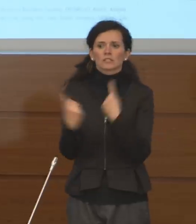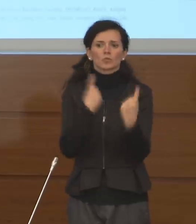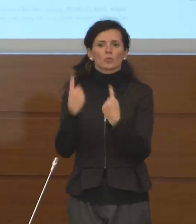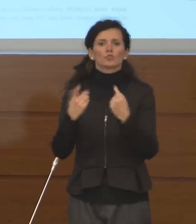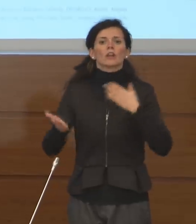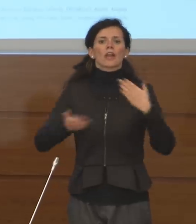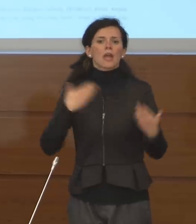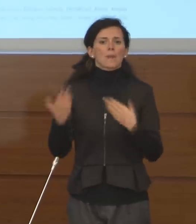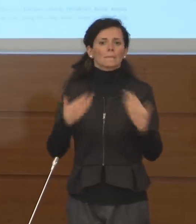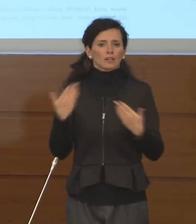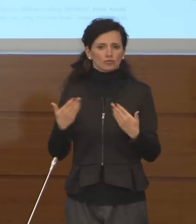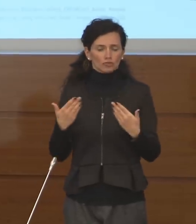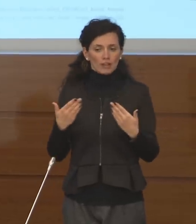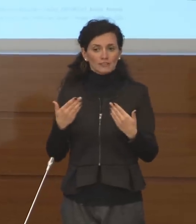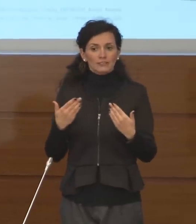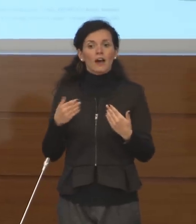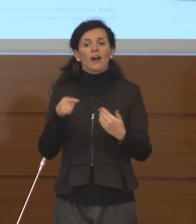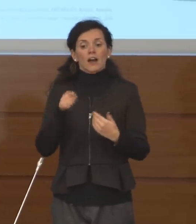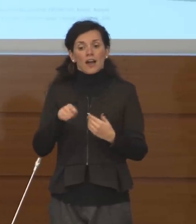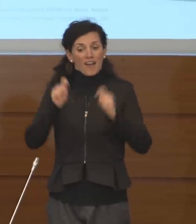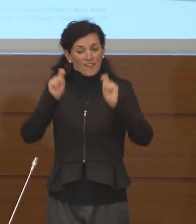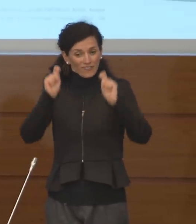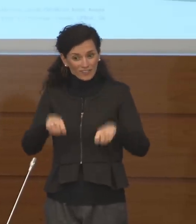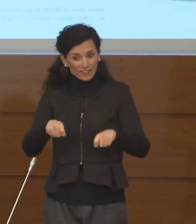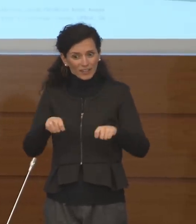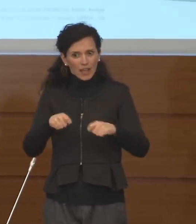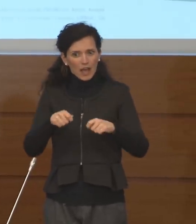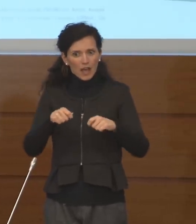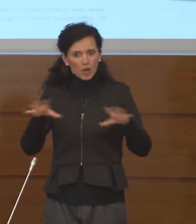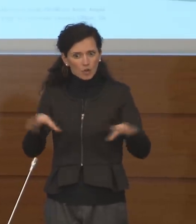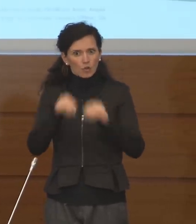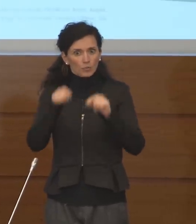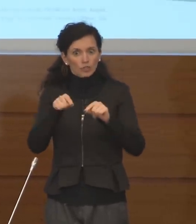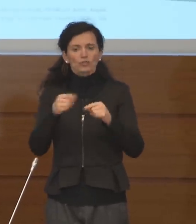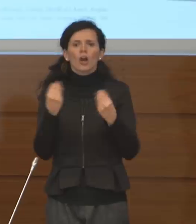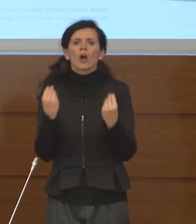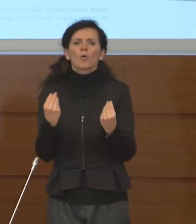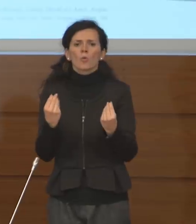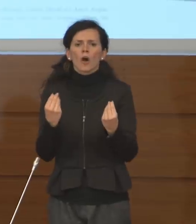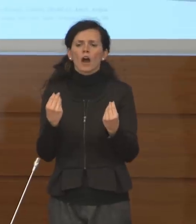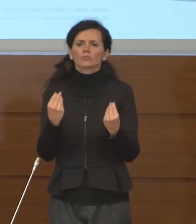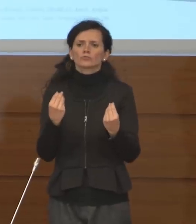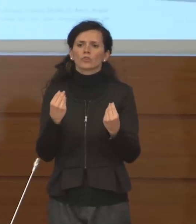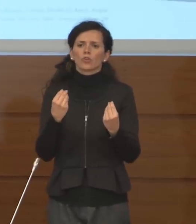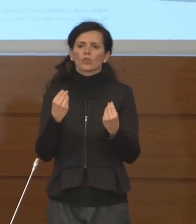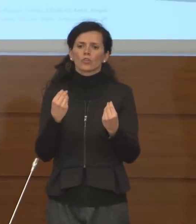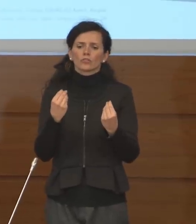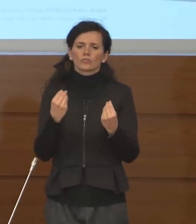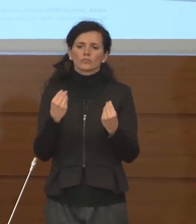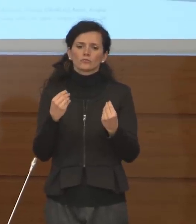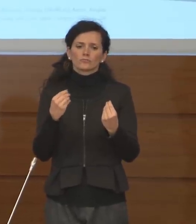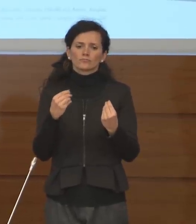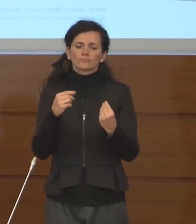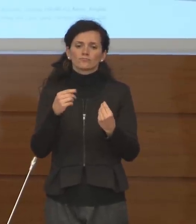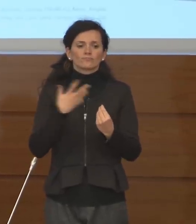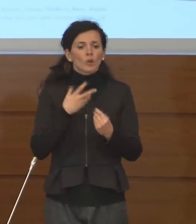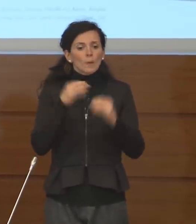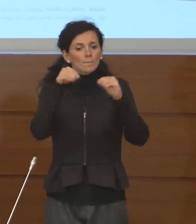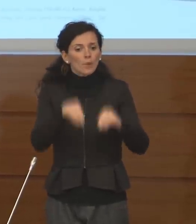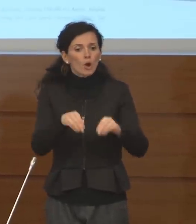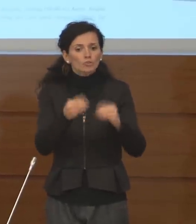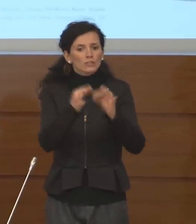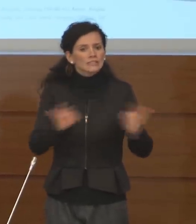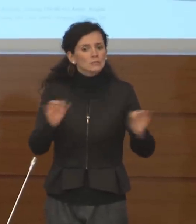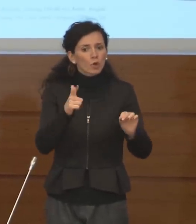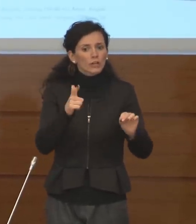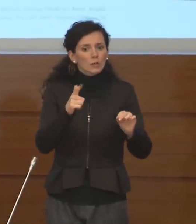L'attivazione avviene quando sul territorio regionale non ci sono posti disponibili e